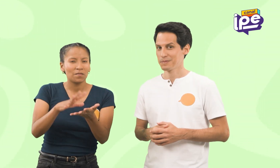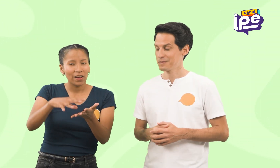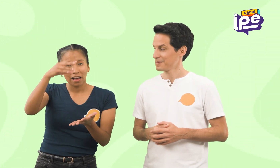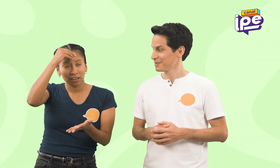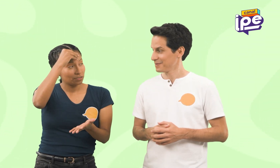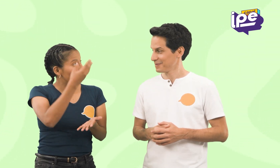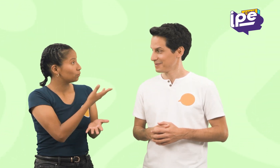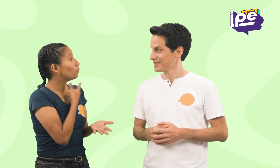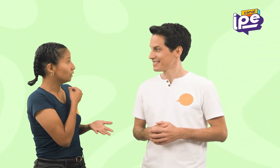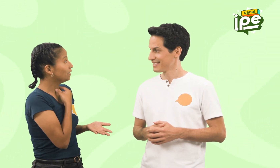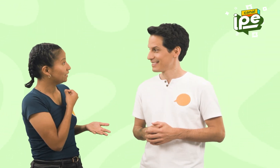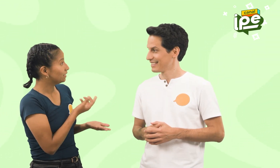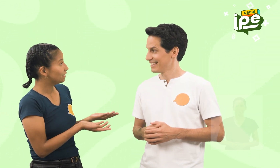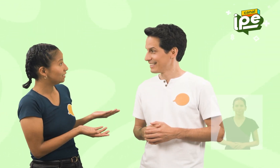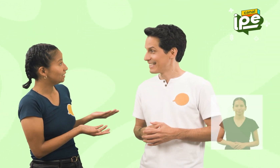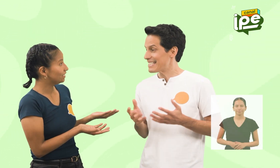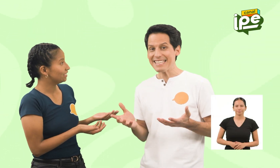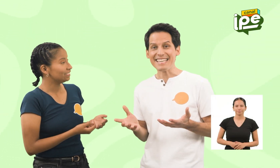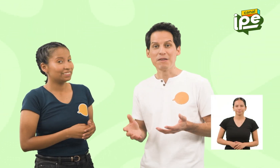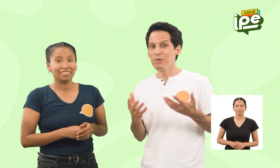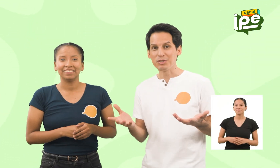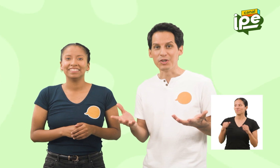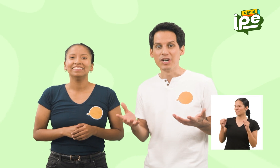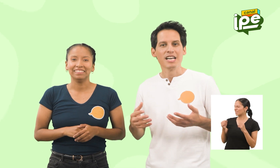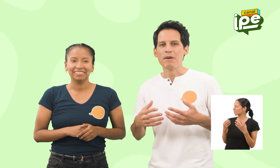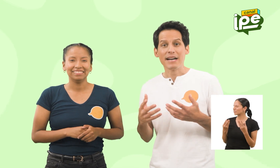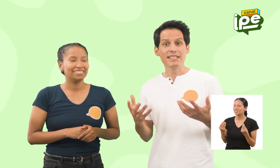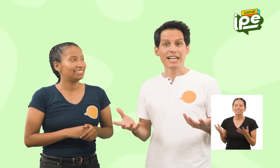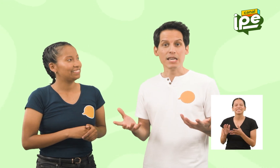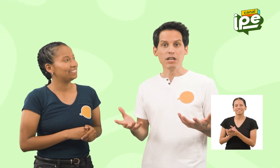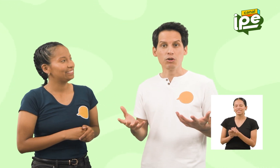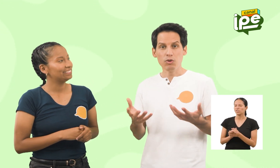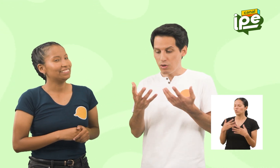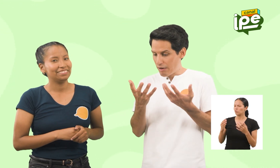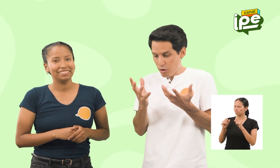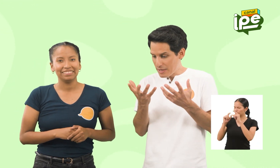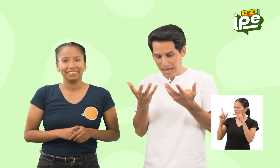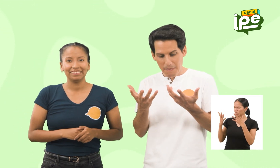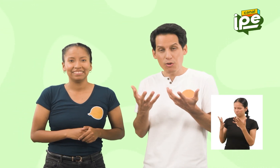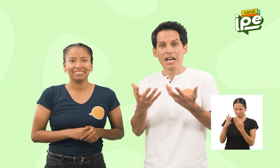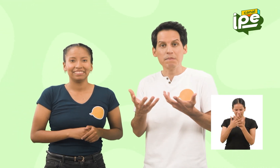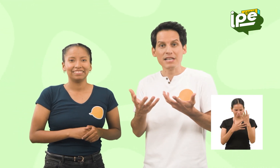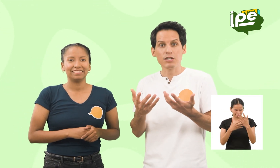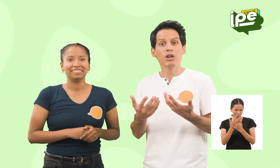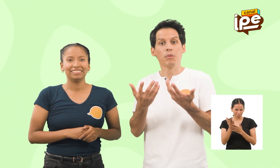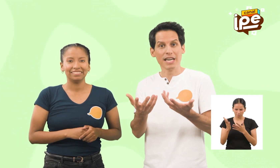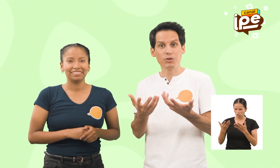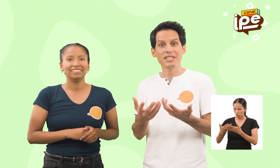¿Te ha gustado lo que has aprendido hoy? Sí, mucho. Me parece increíble cómo la forma de las manos cambia según el objeto y